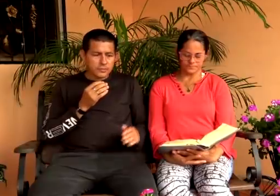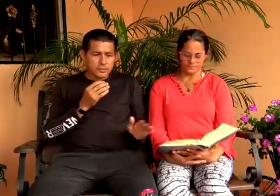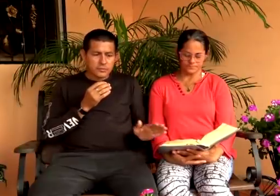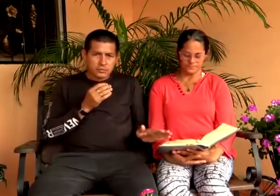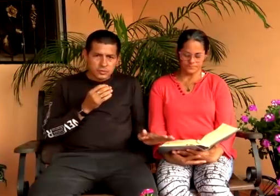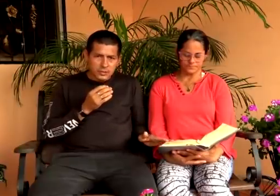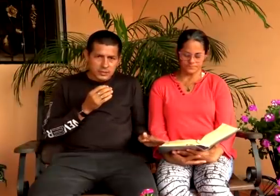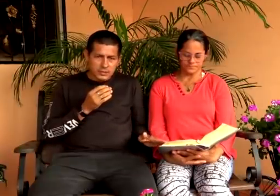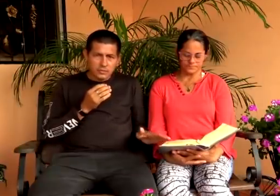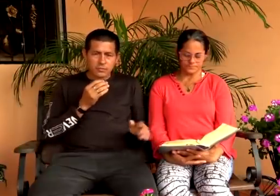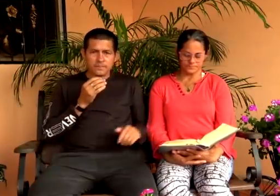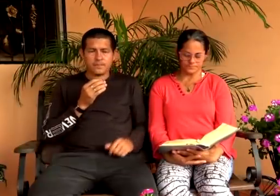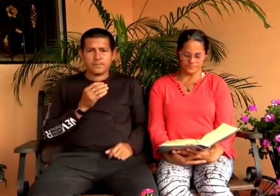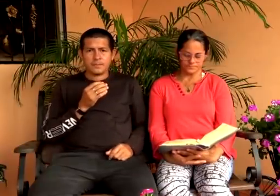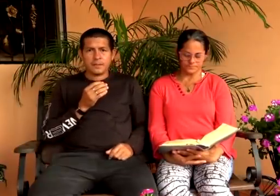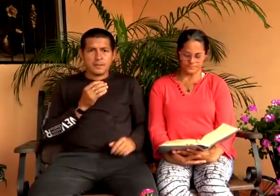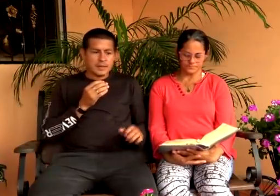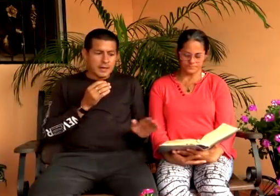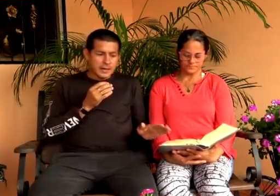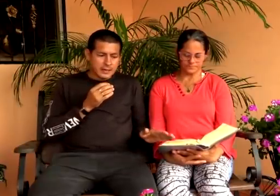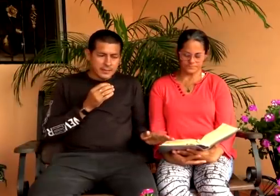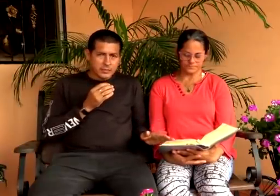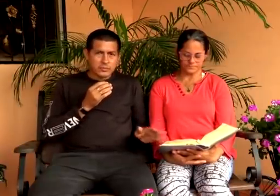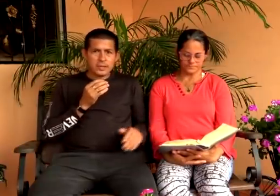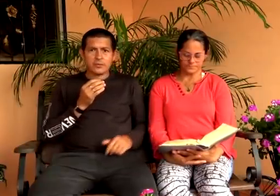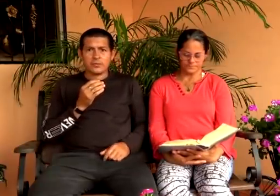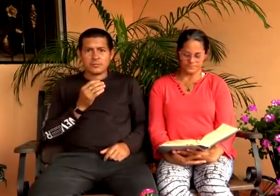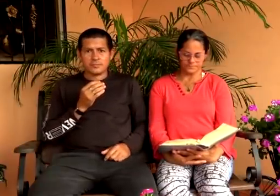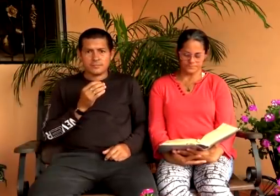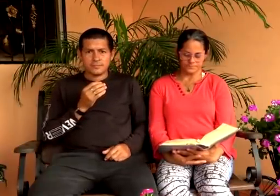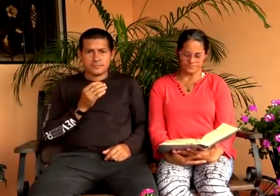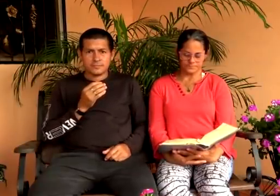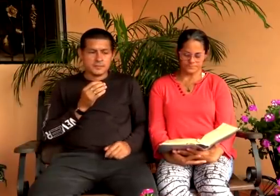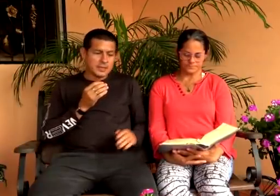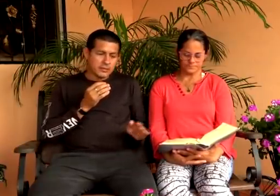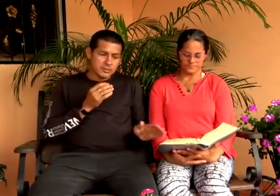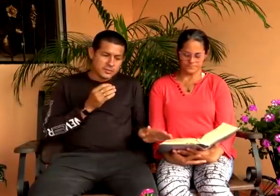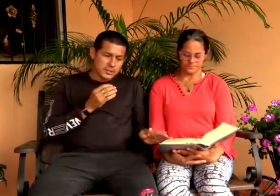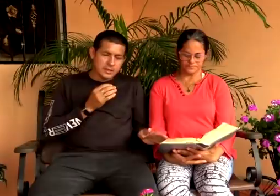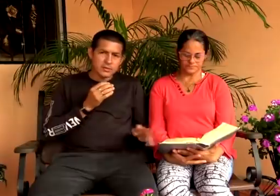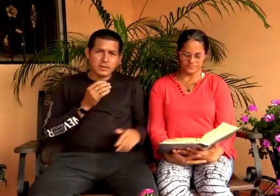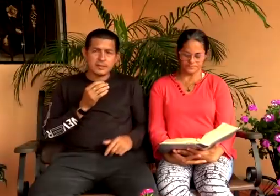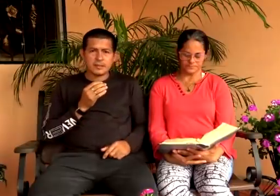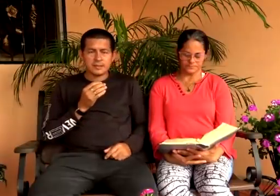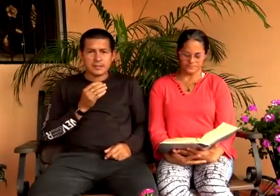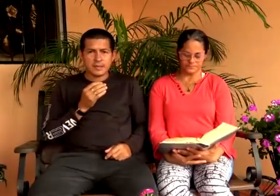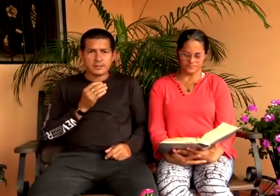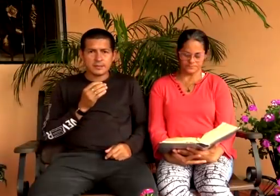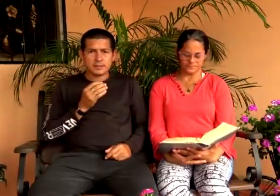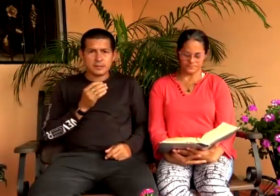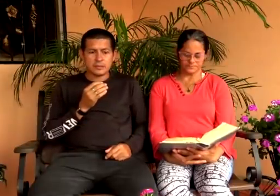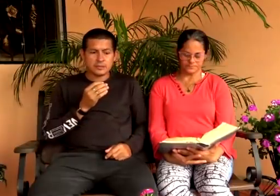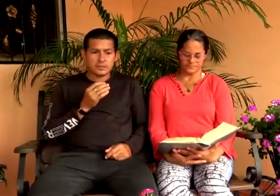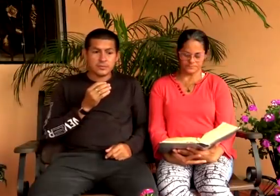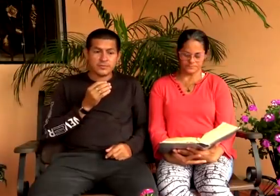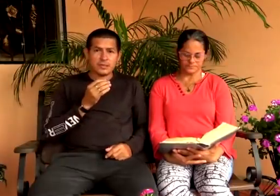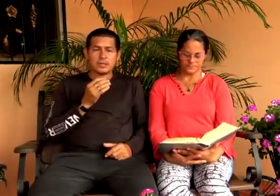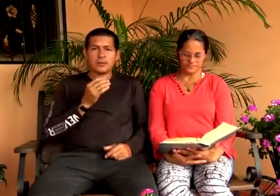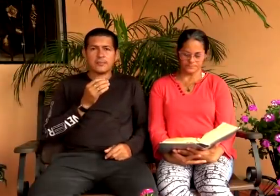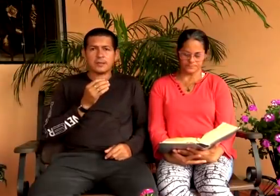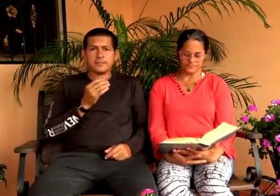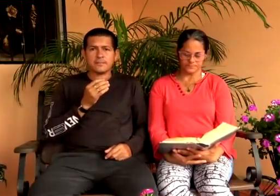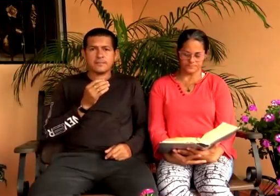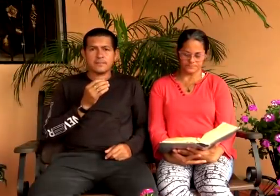dice el Señor porque muchos se han ido, han abandonado. Ya no enseña lo que dice la Sagrada Escritura, sino